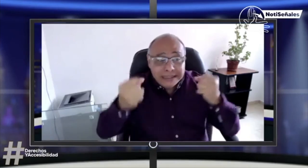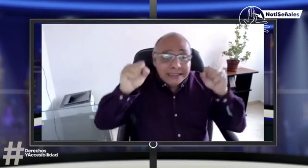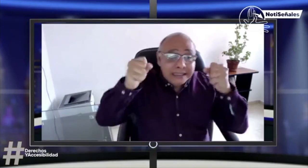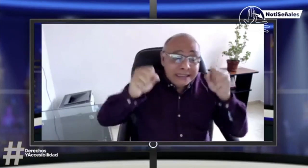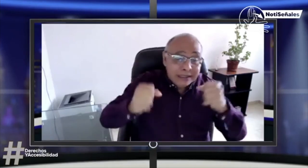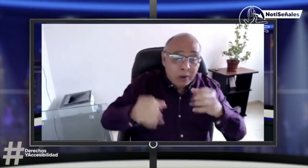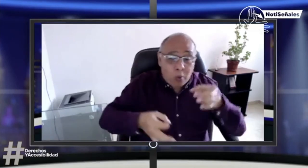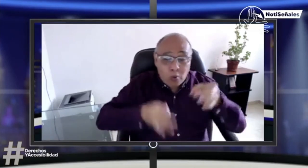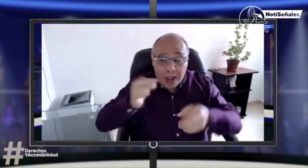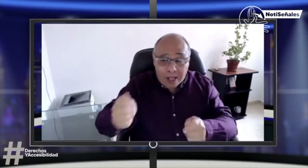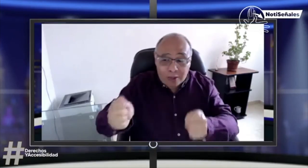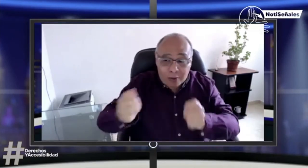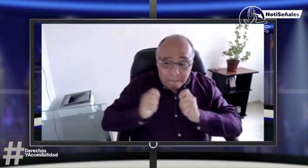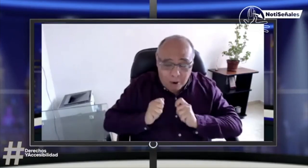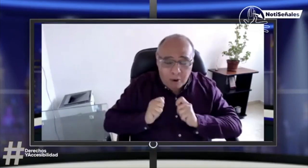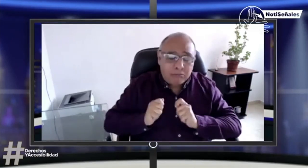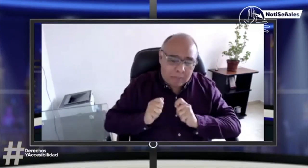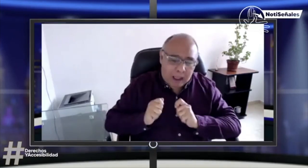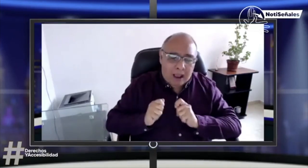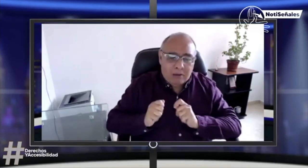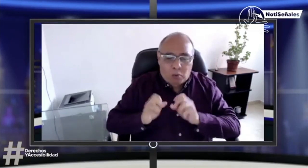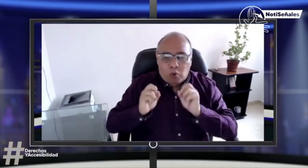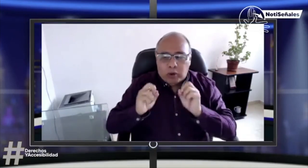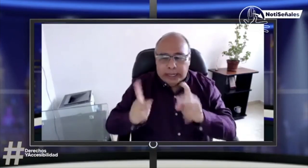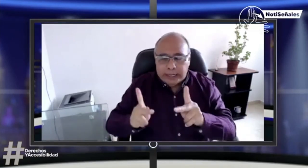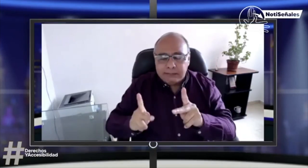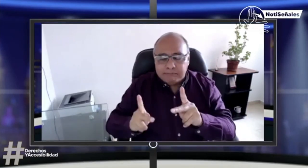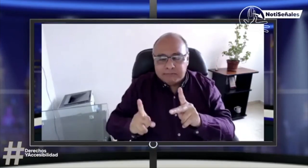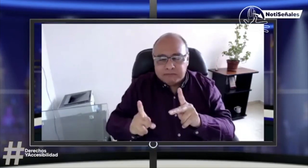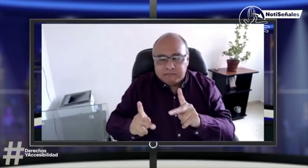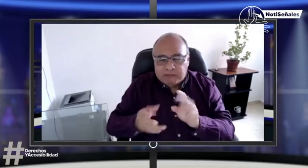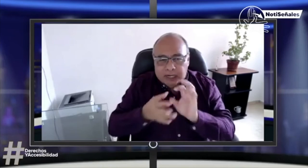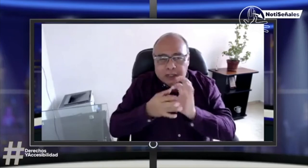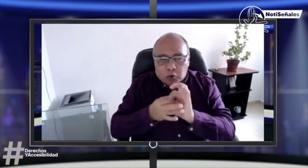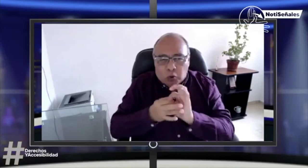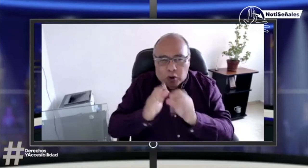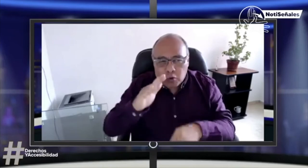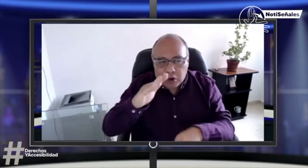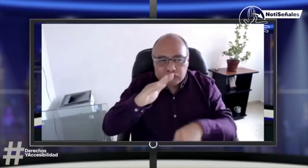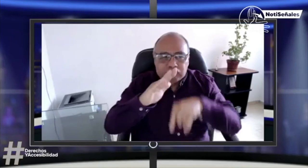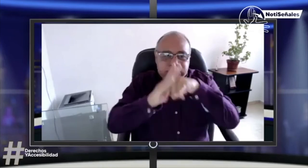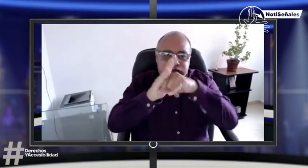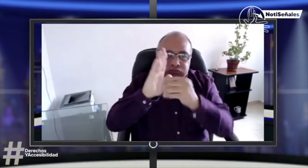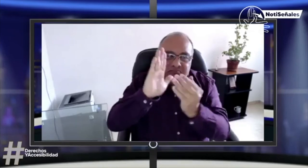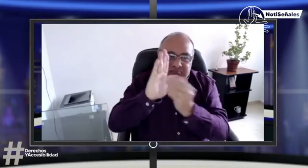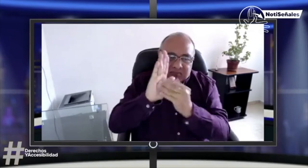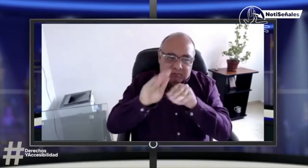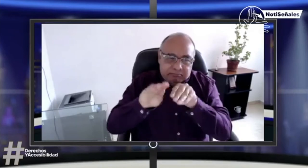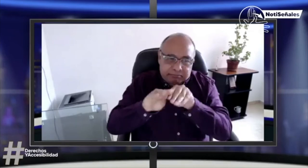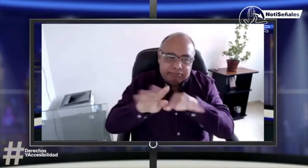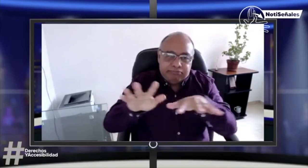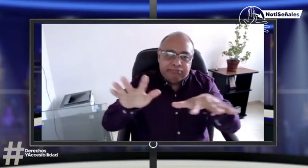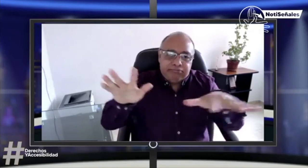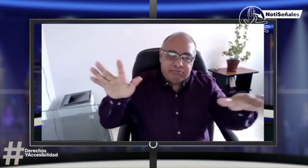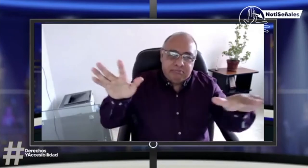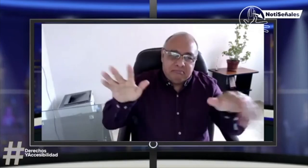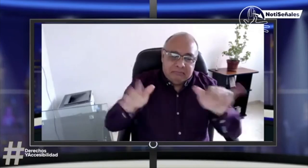para hacer este ejercicio. Ahora nosotros, la federación, va a tener